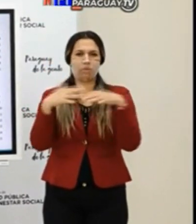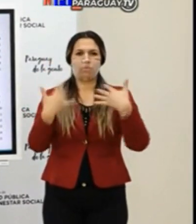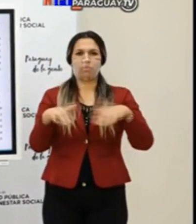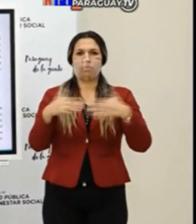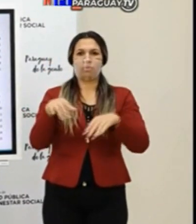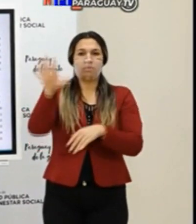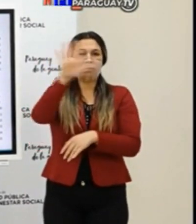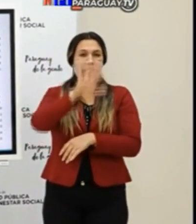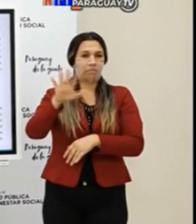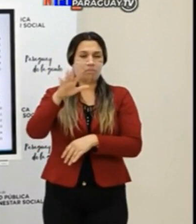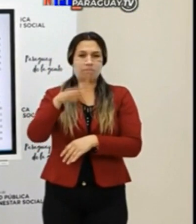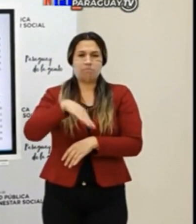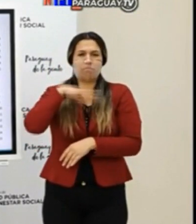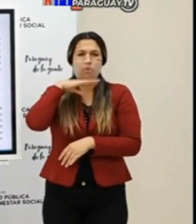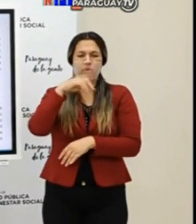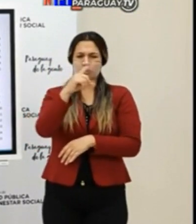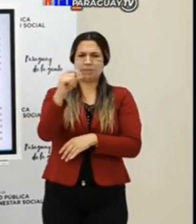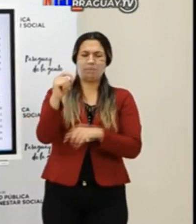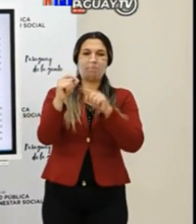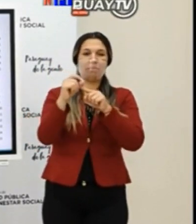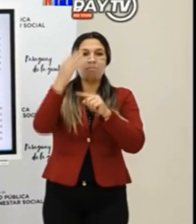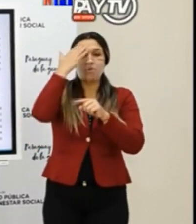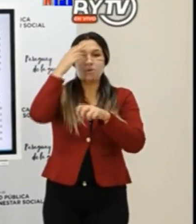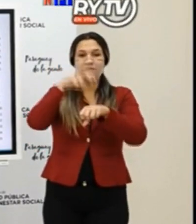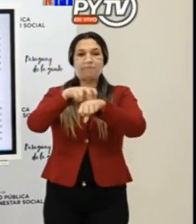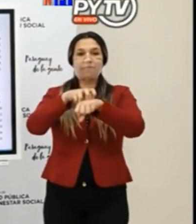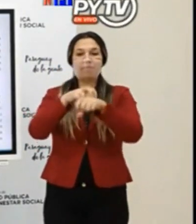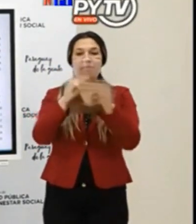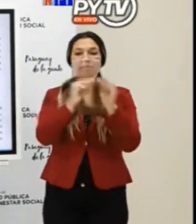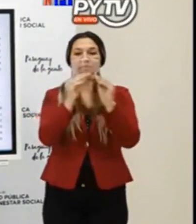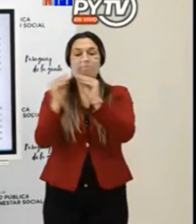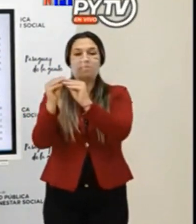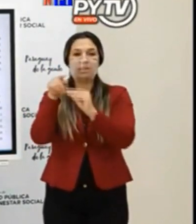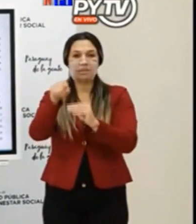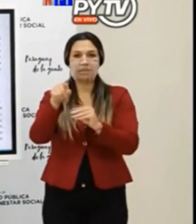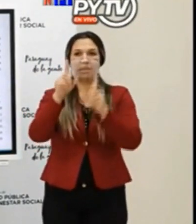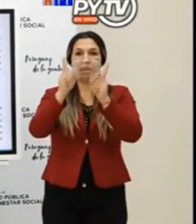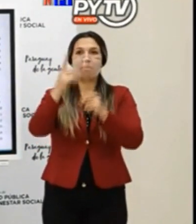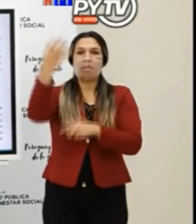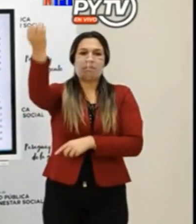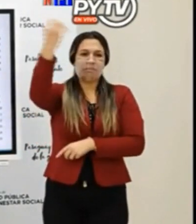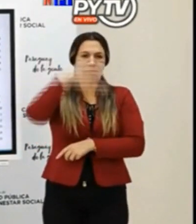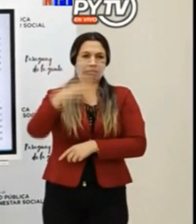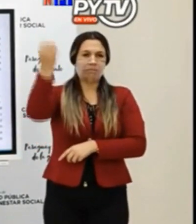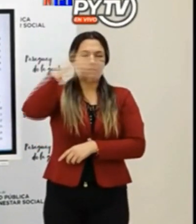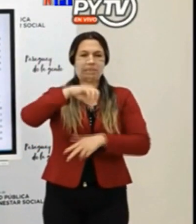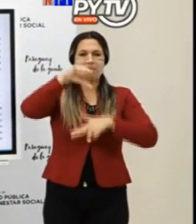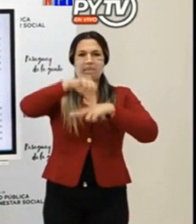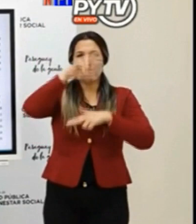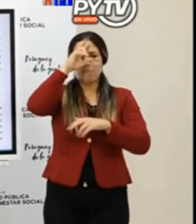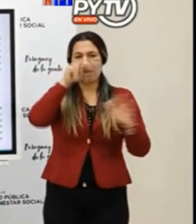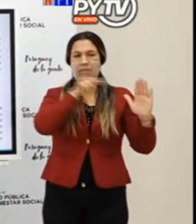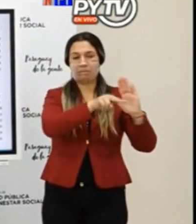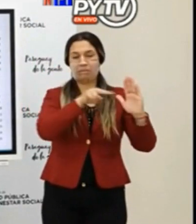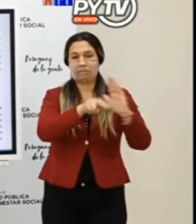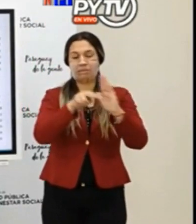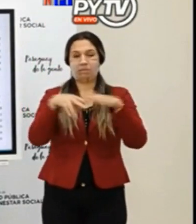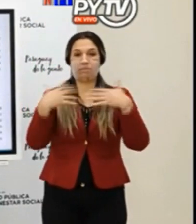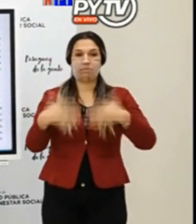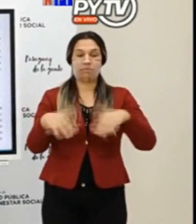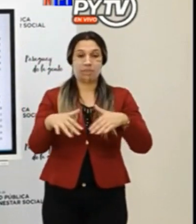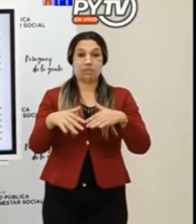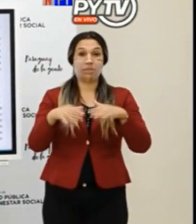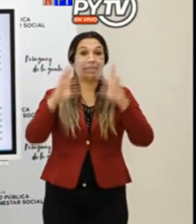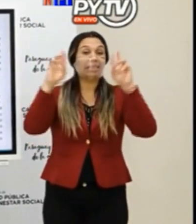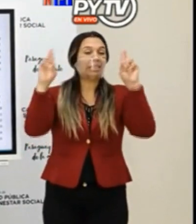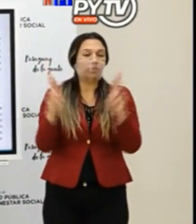importante para esa población. Y estamos viendo una saturación del sistema allí y de los traslados que estamos recibiendo. Entonces, de manera resumen,